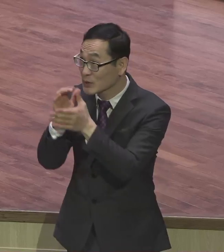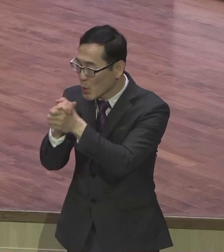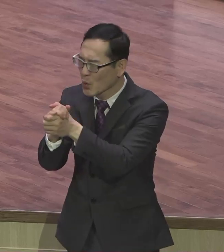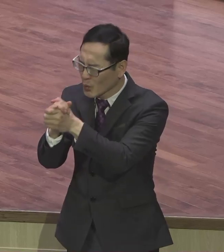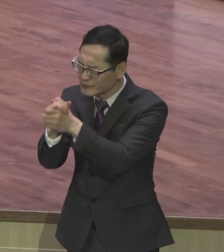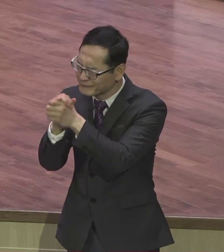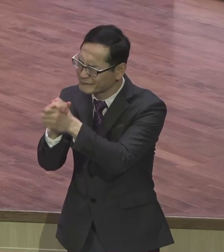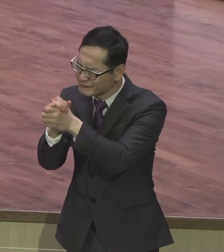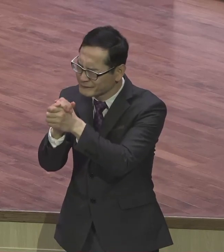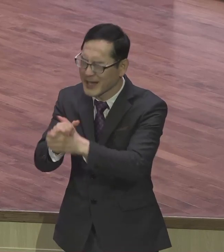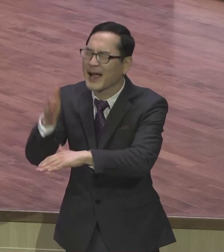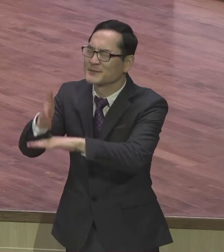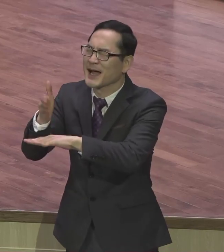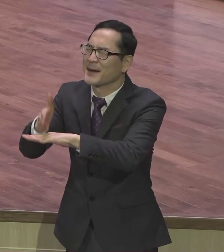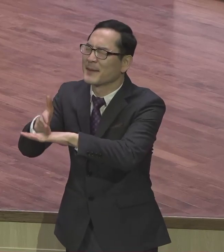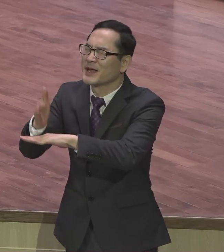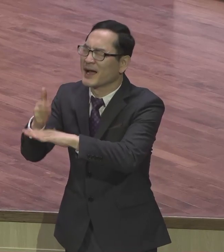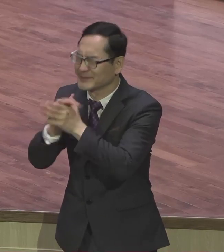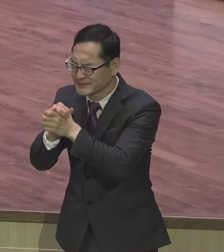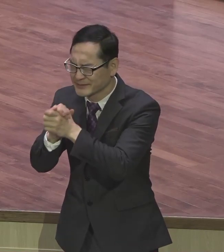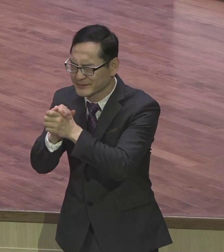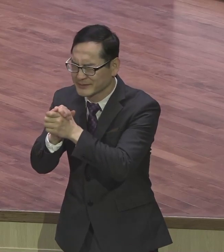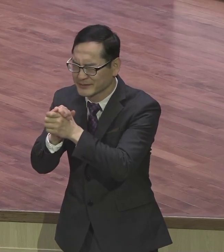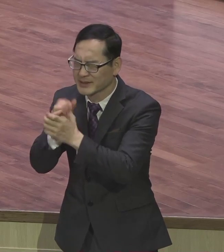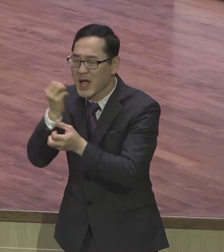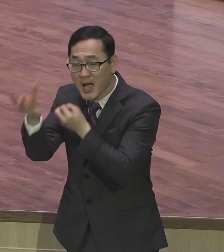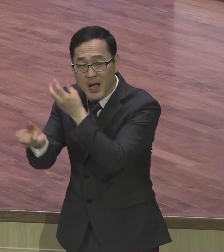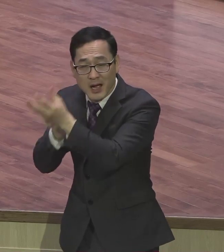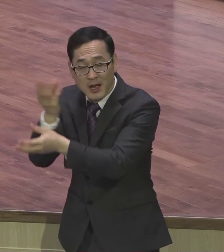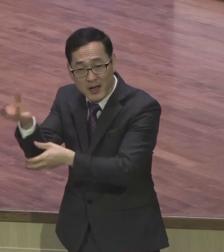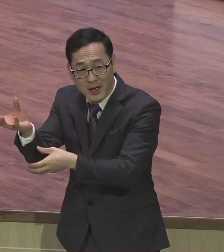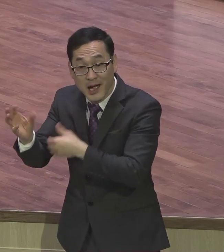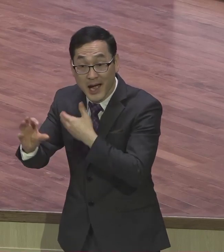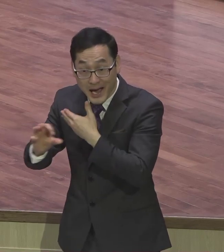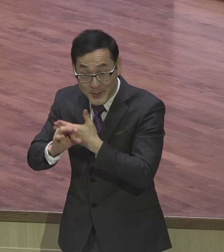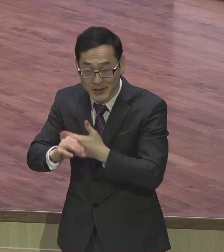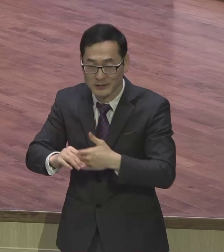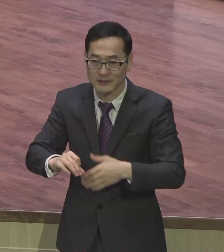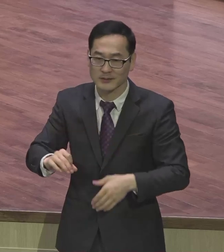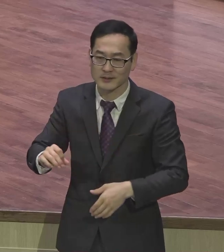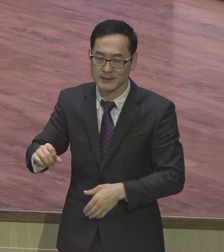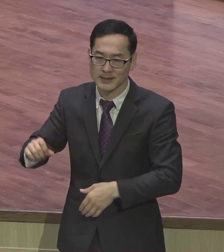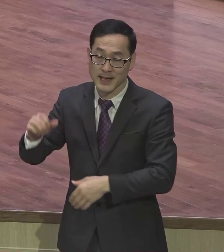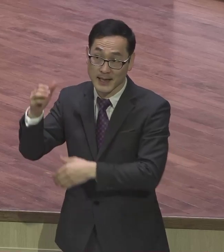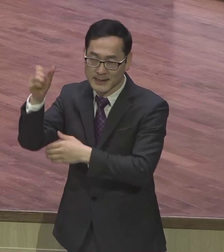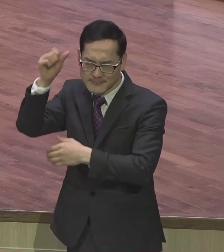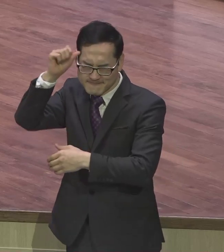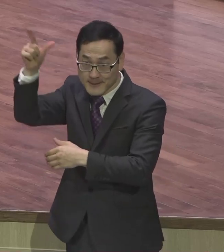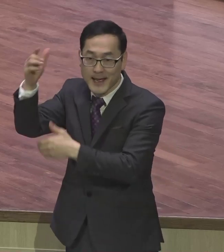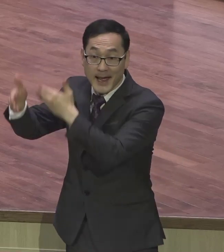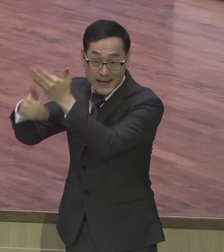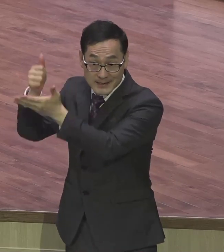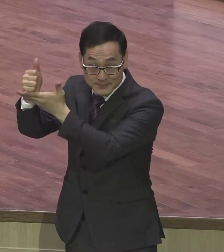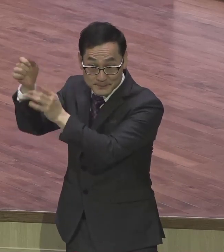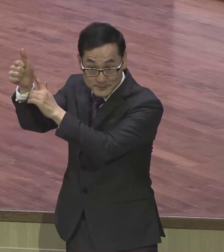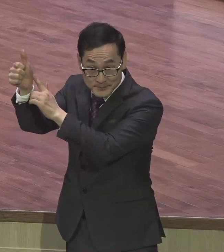감사함으로 하나님께 아래라 그래하면 모든 직각에 띄는 하나님의 평강이 네 마음과 생각을